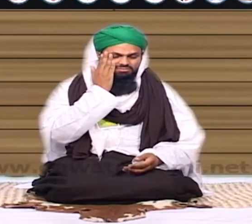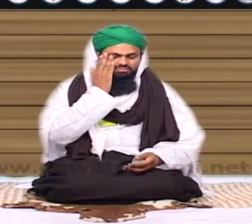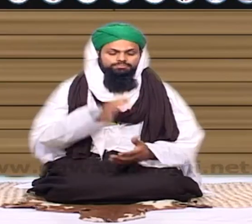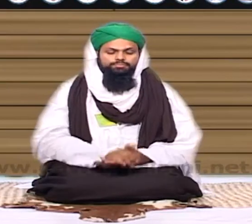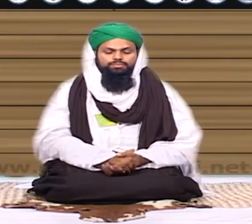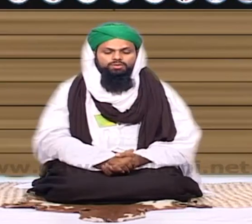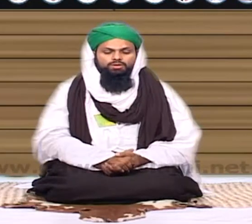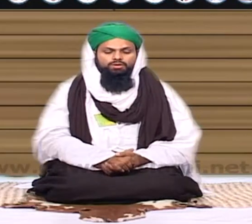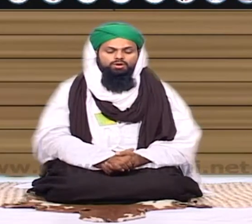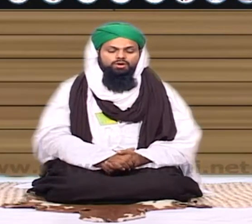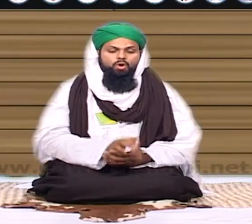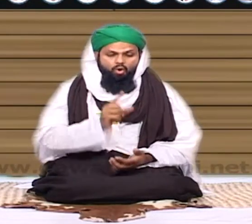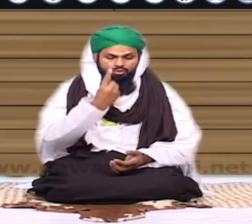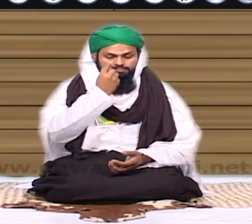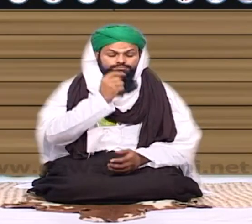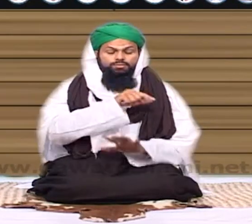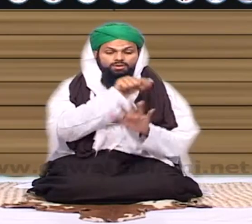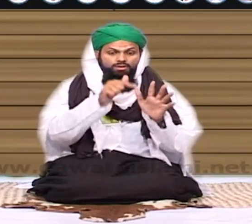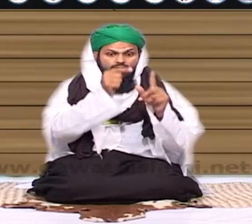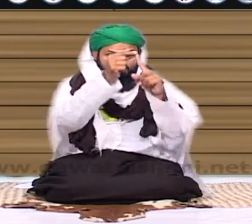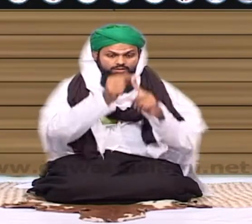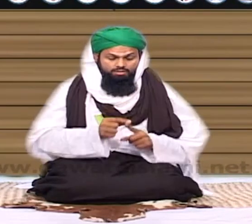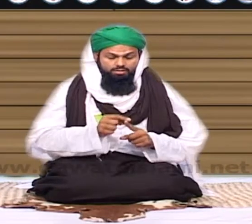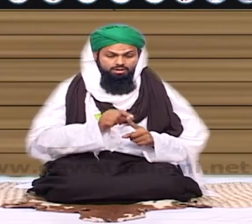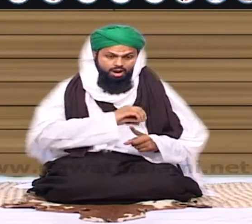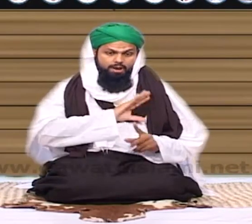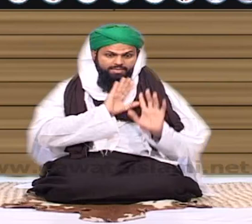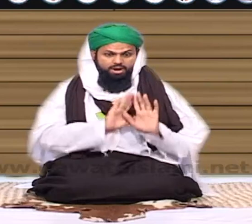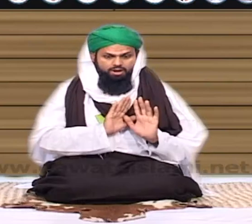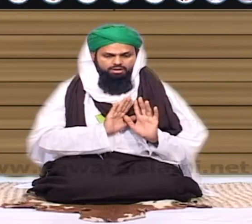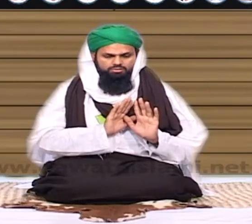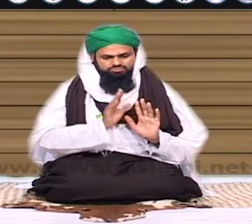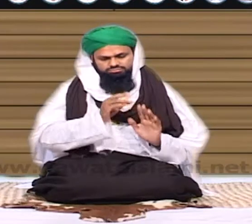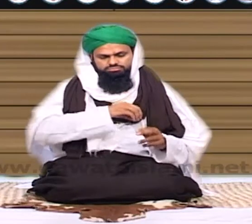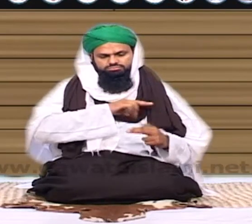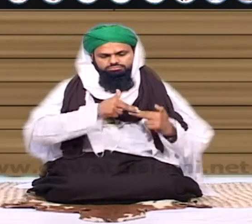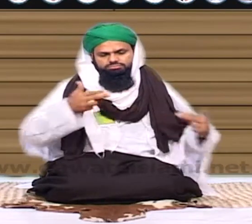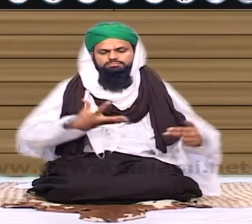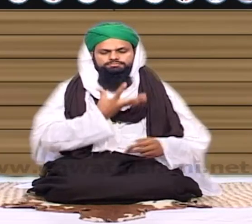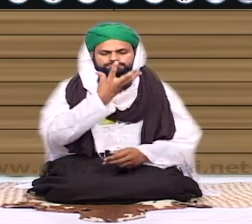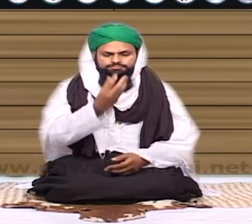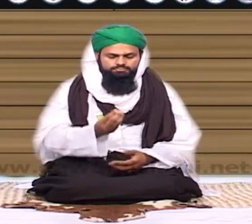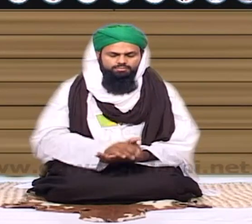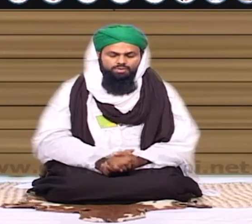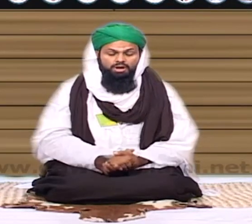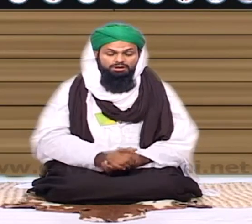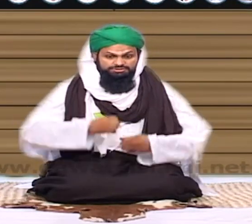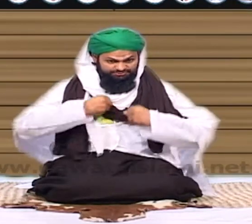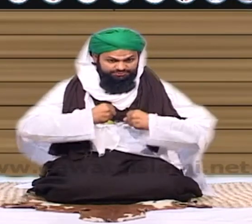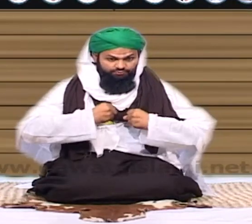نمازی اور روزہ دار اور جوان عابد کا حال تھا کہ درجوانی توبہ کردن شیوہ پیغم بھائی